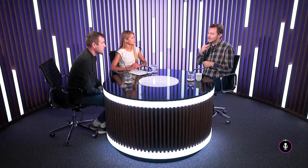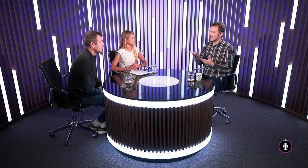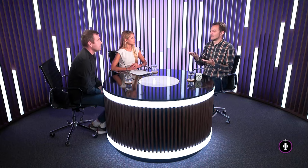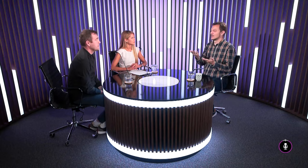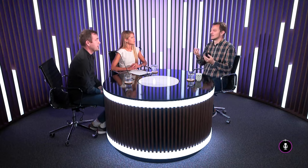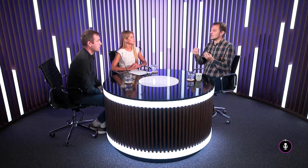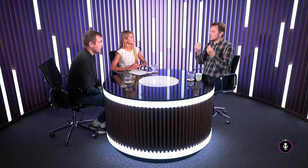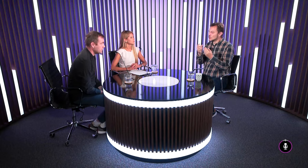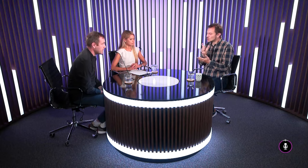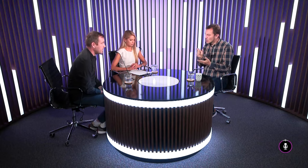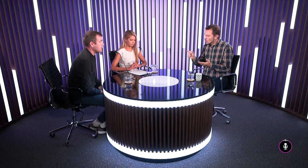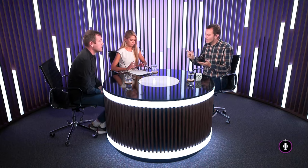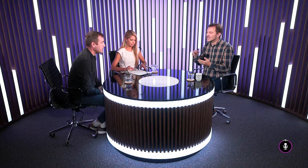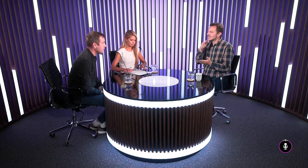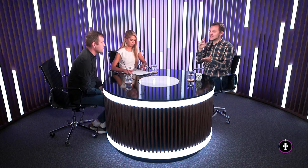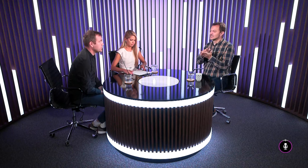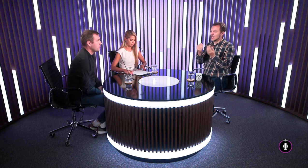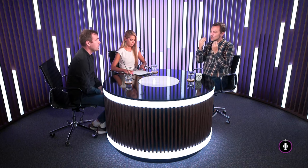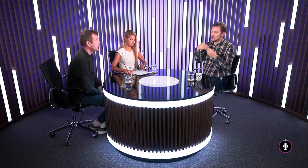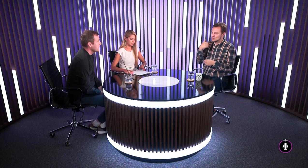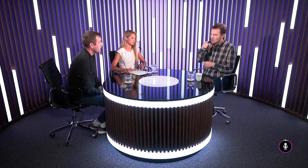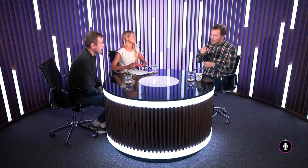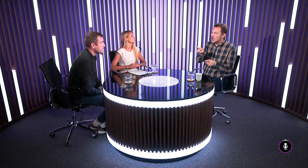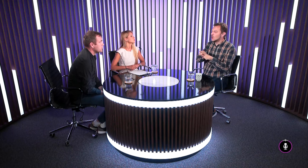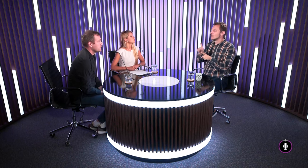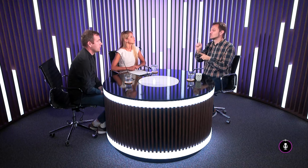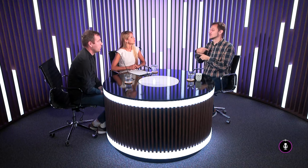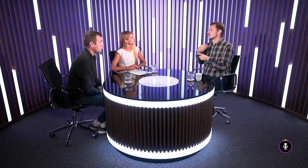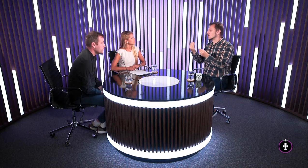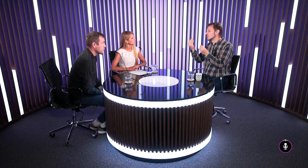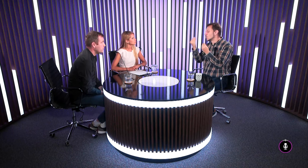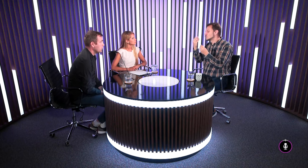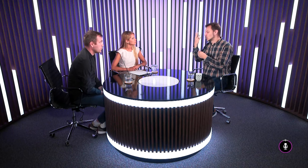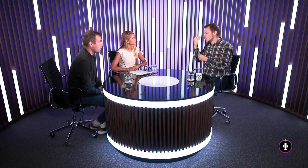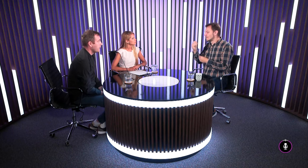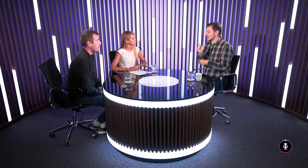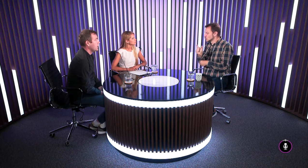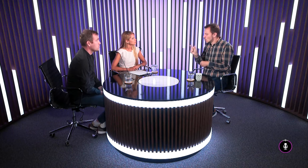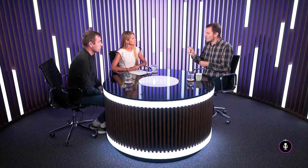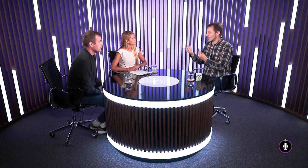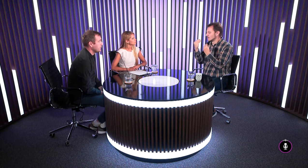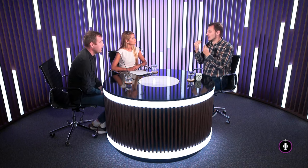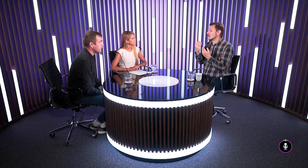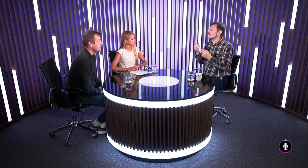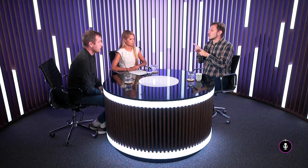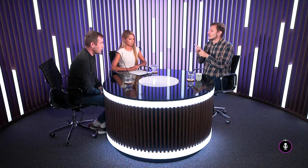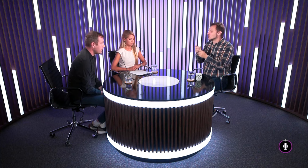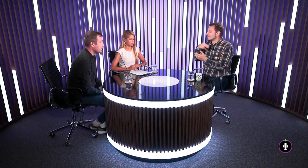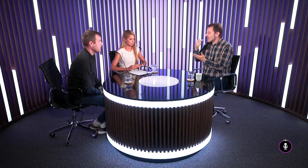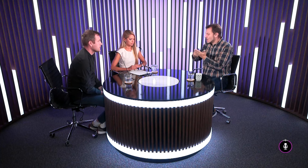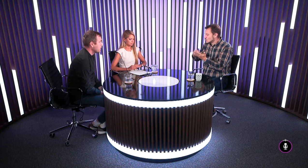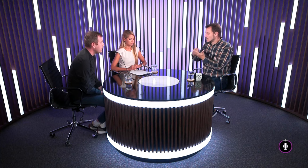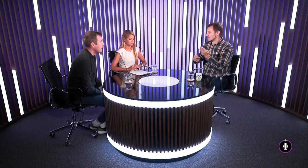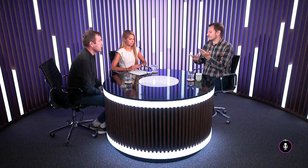vzťah s rodičmi, pekne ku mne rozprávali, mám zlatých rodičov. A nestačilo sa to učiť len, čo bolo v škole, ale učil som sa aj domajnotlivé